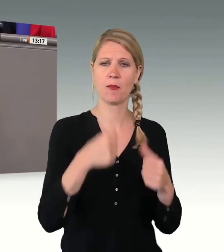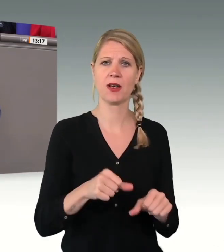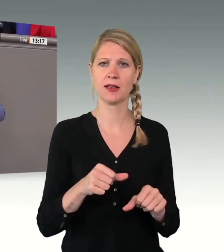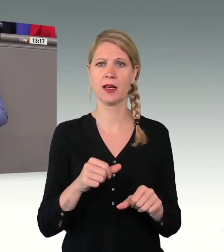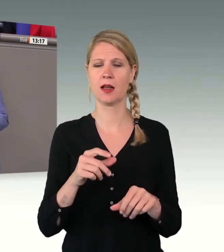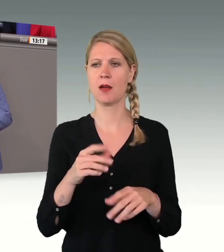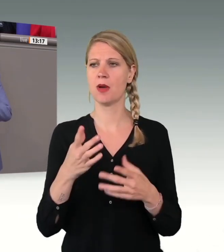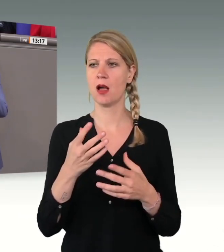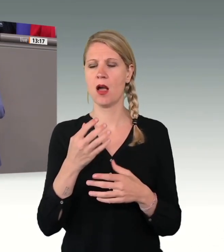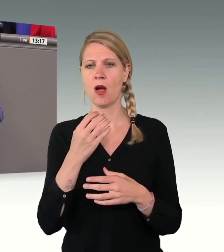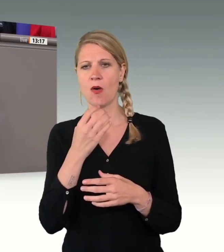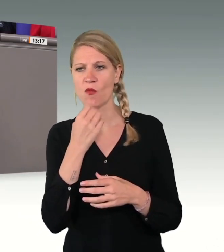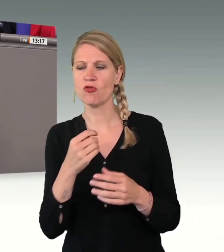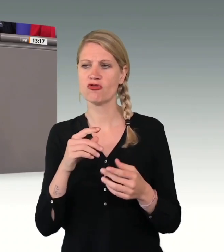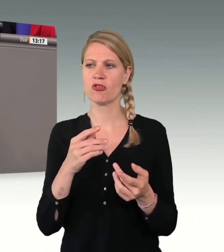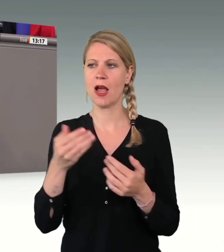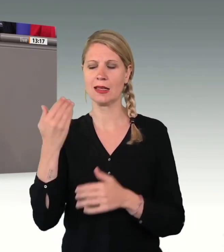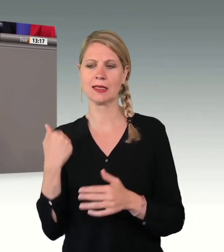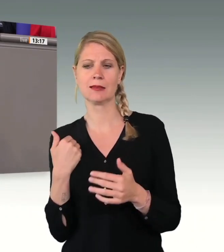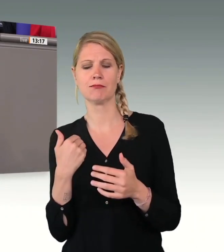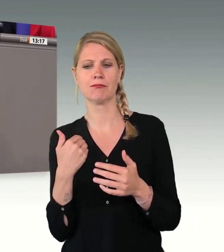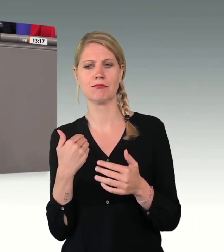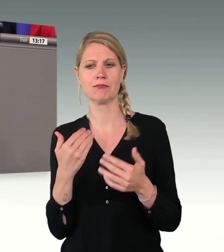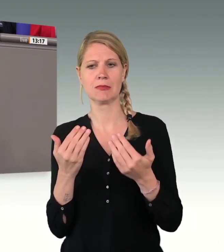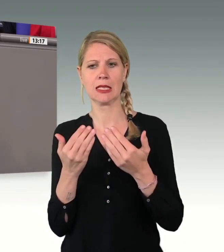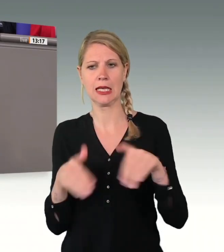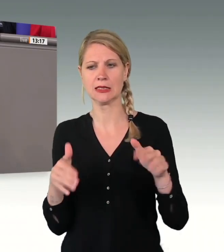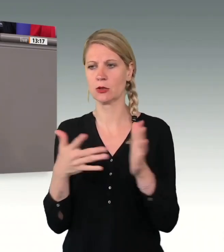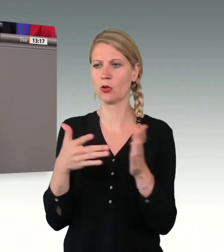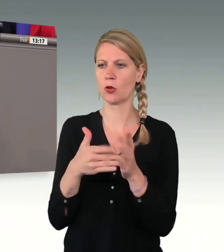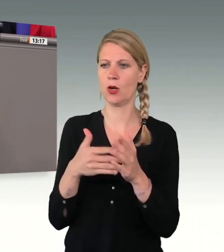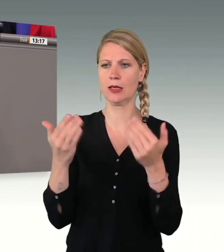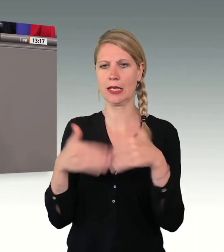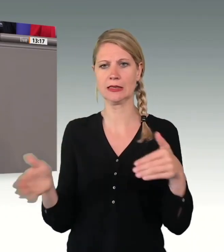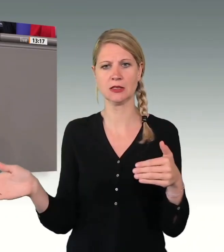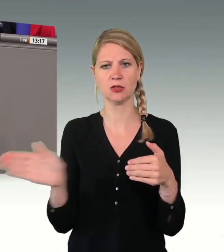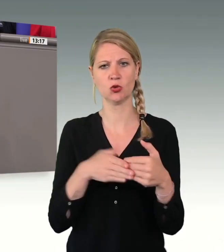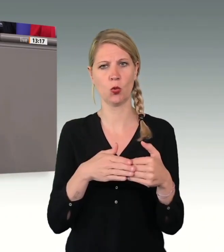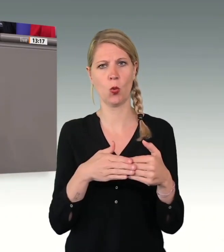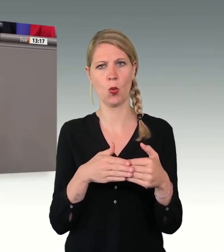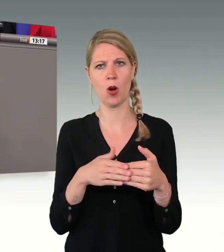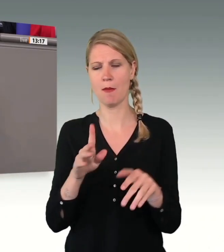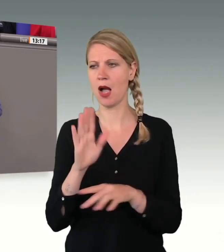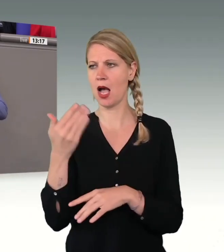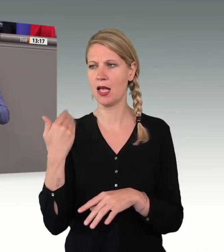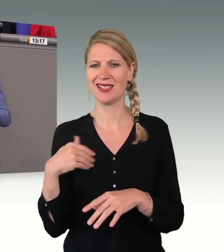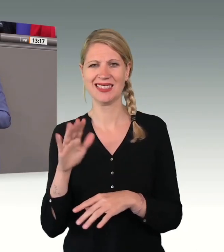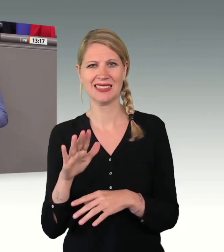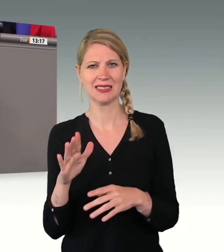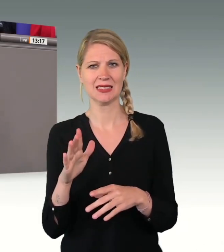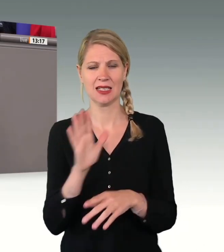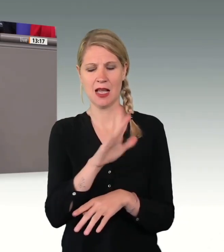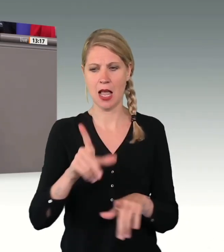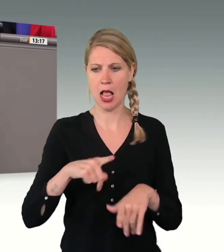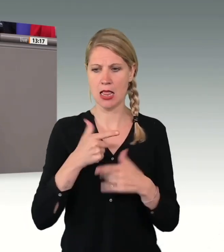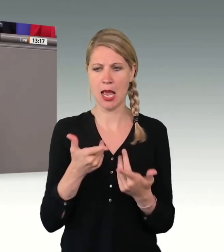Grenzkontrollen, Grenzen zu. Andererseits aber darauf ja Ihr ganzes Leben gebaut ist. Das heißt, Sie brauchen ja